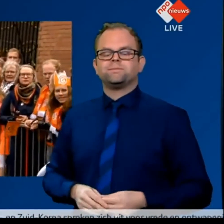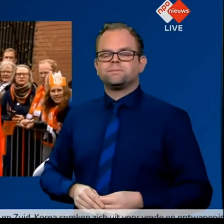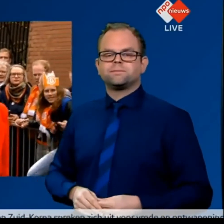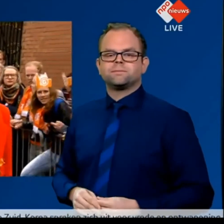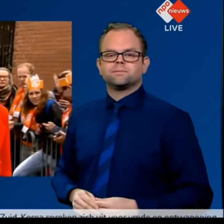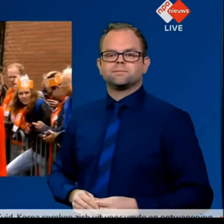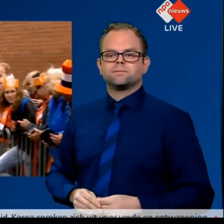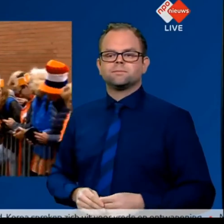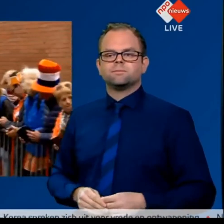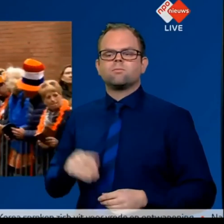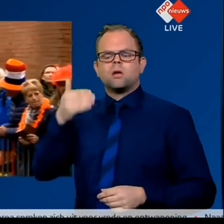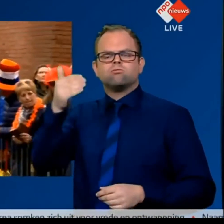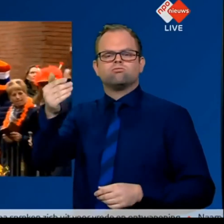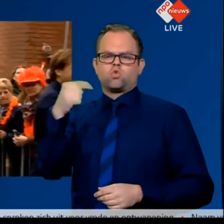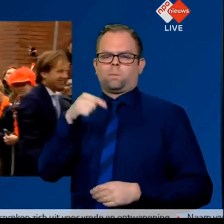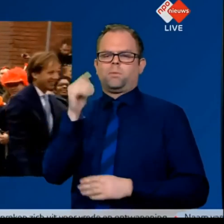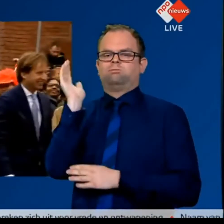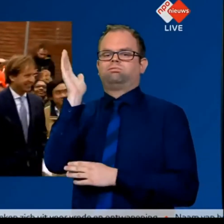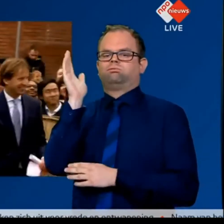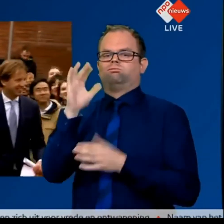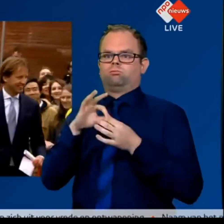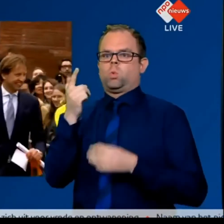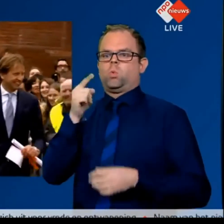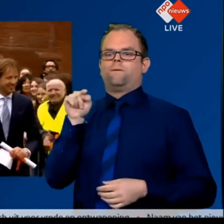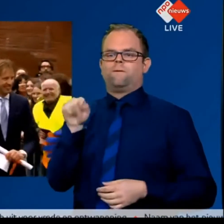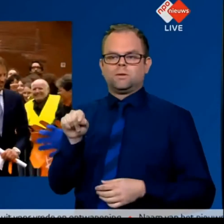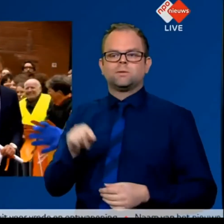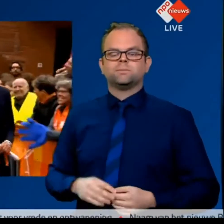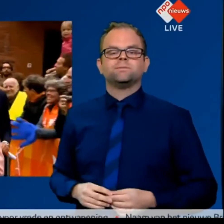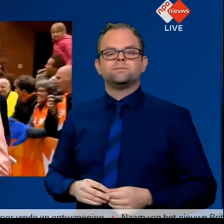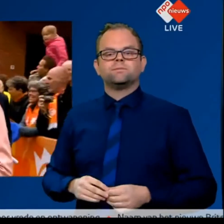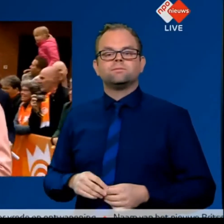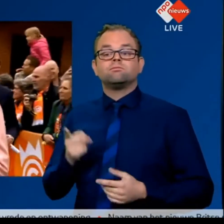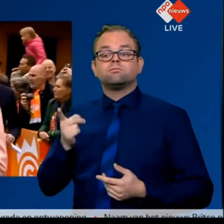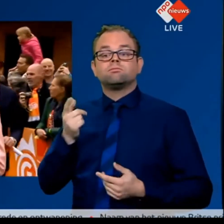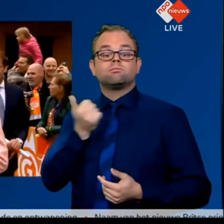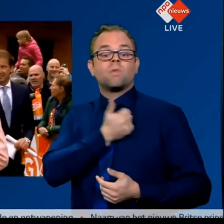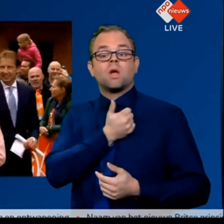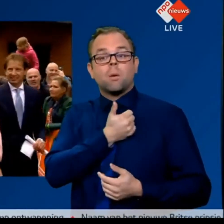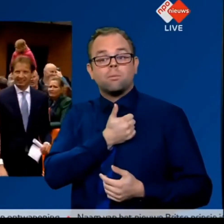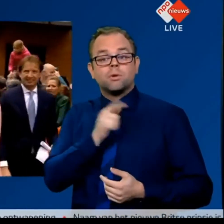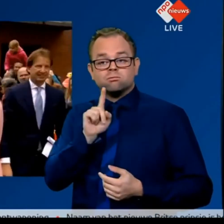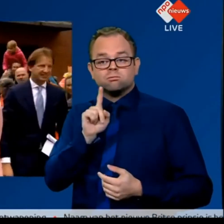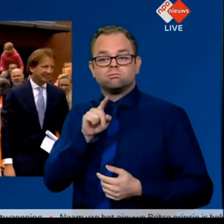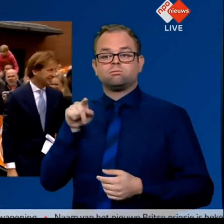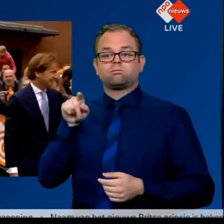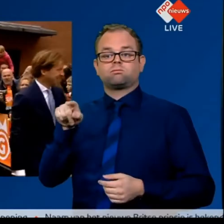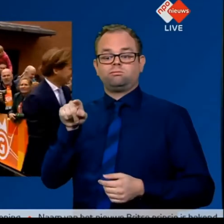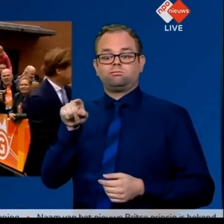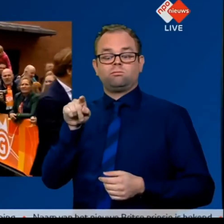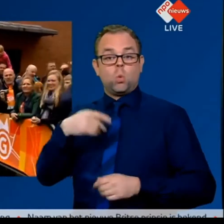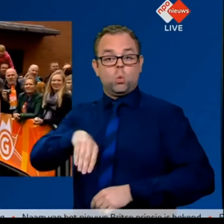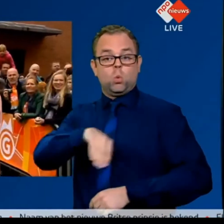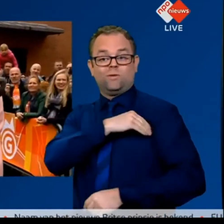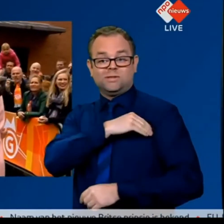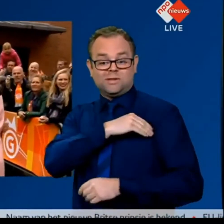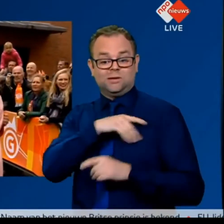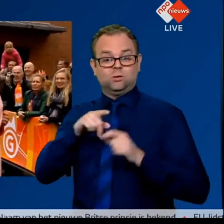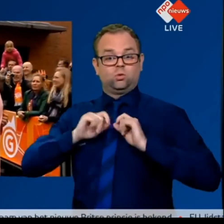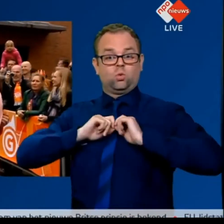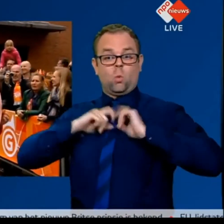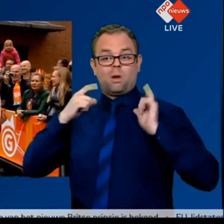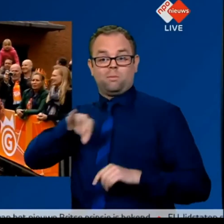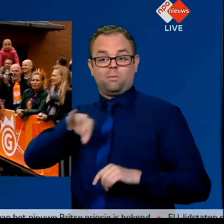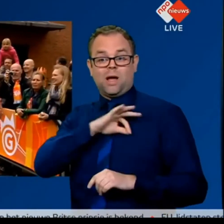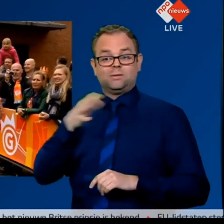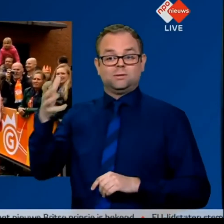Heel veel topuniversiteiten die Nobelprijswinnaars in hun geleden hebben, hebben speciale parkeerplekken. Maar ja, hoe beloon je nou een hoogleraar die altijd met fiets